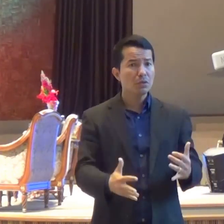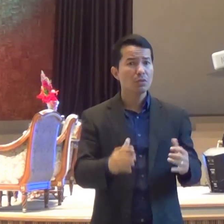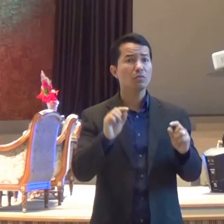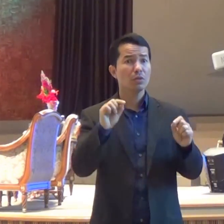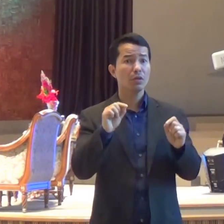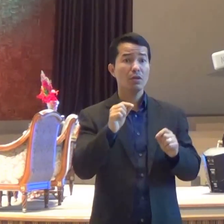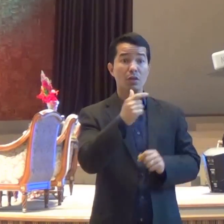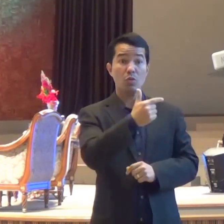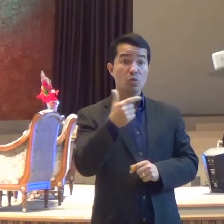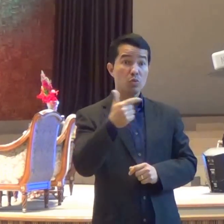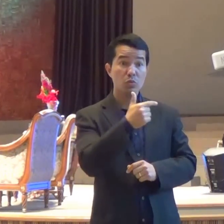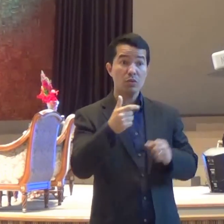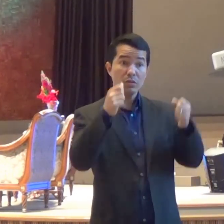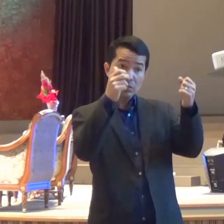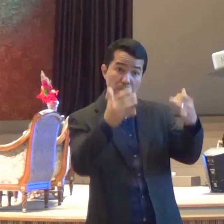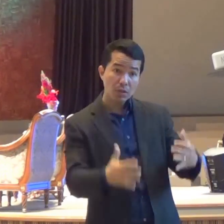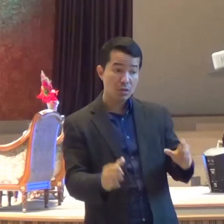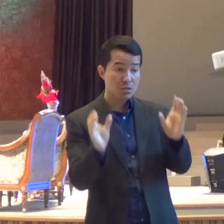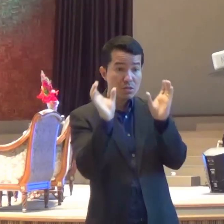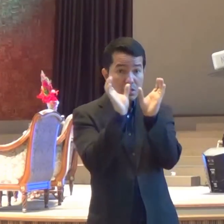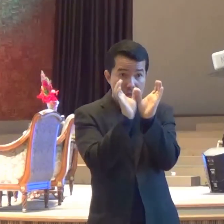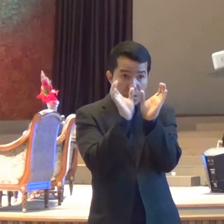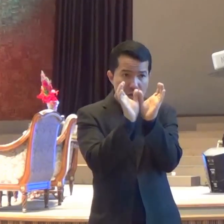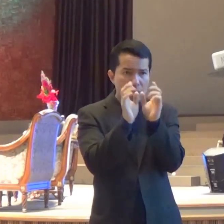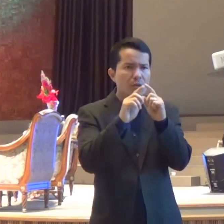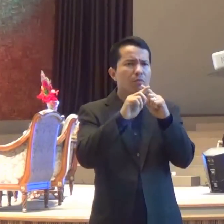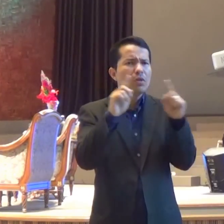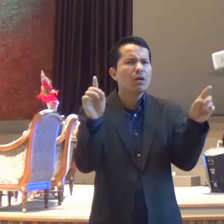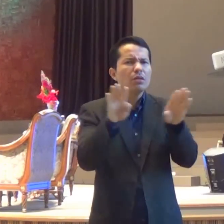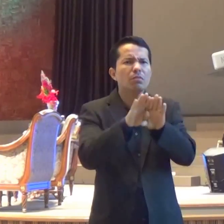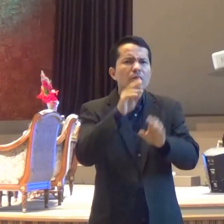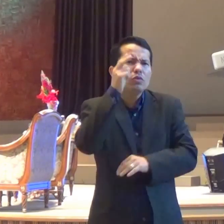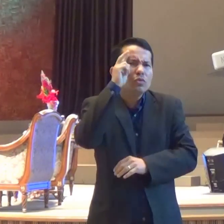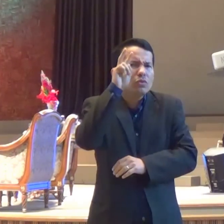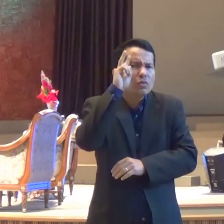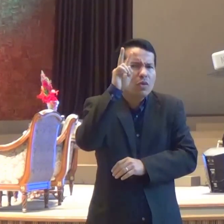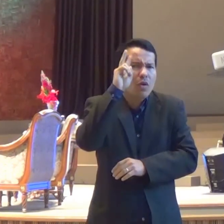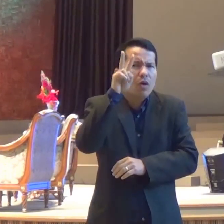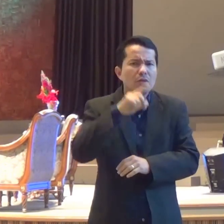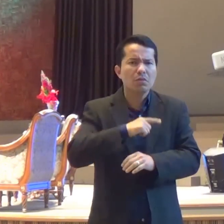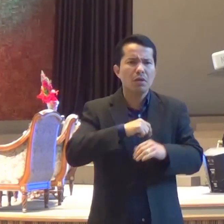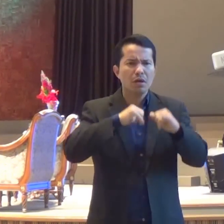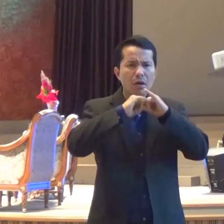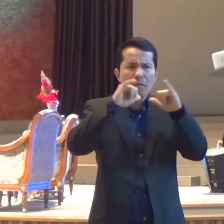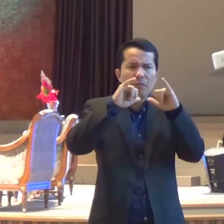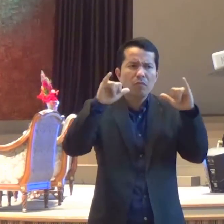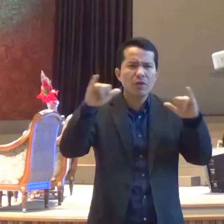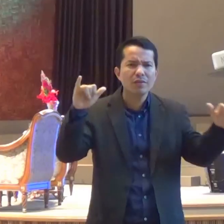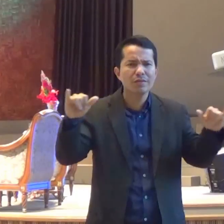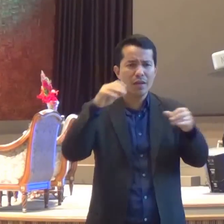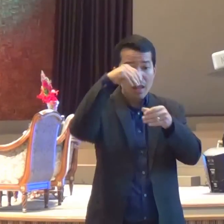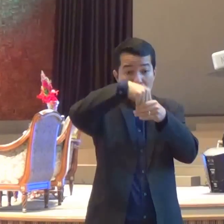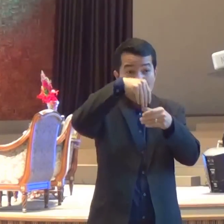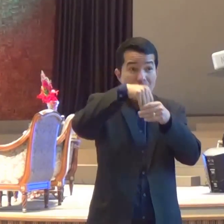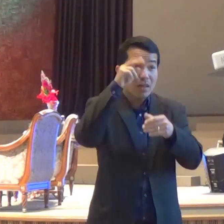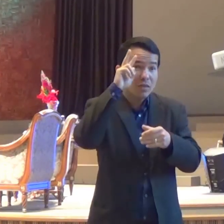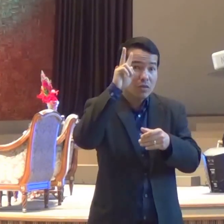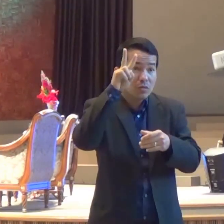ceia do Senhor Mas ele vai também nos falar das mensagens que esse memorial está